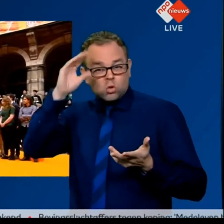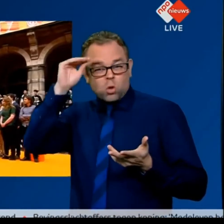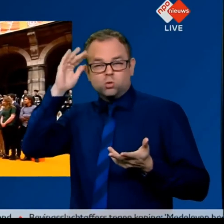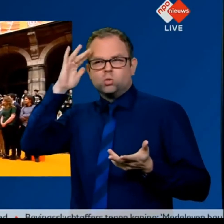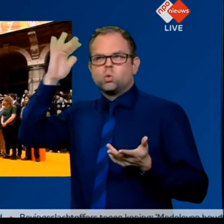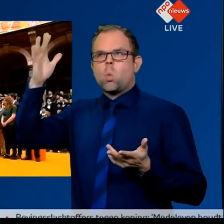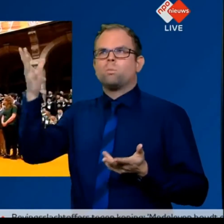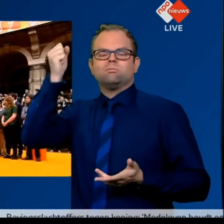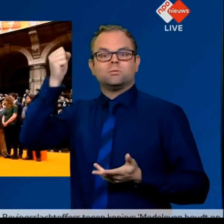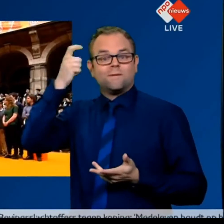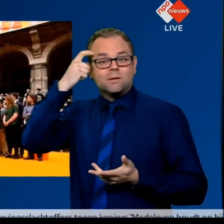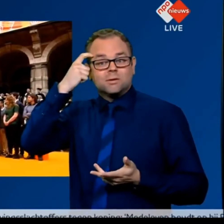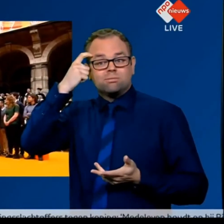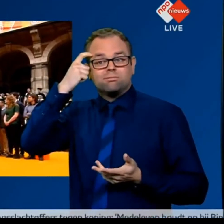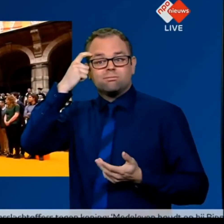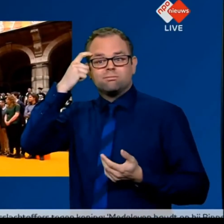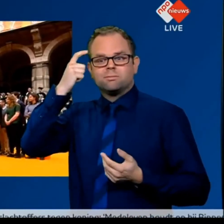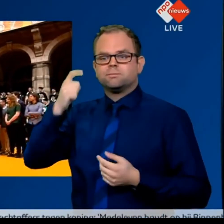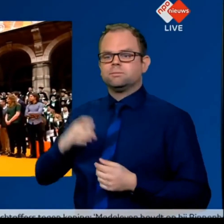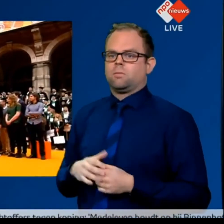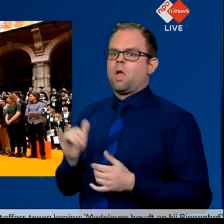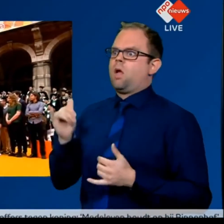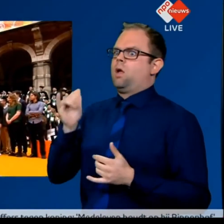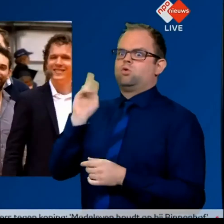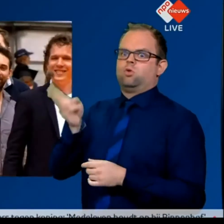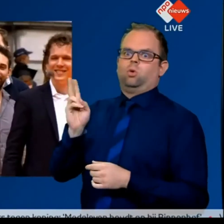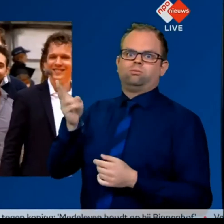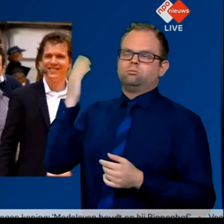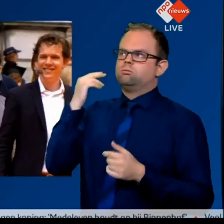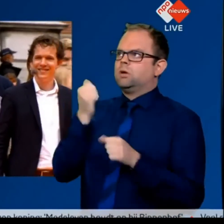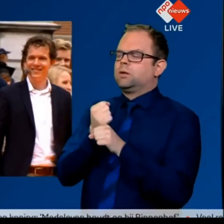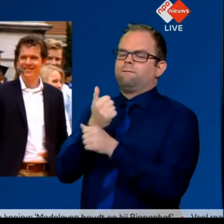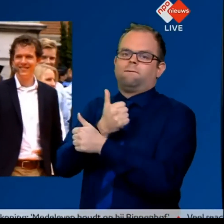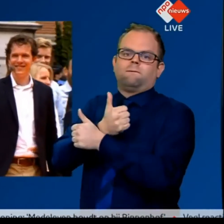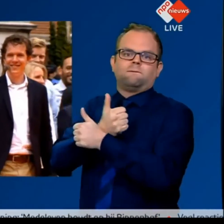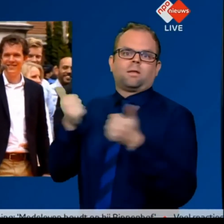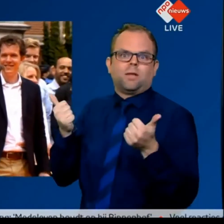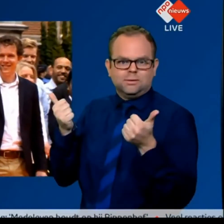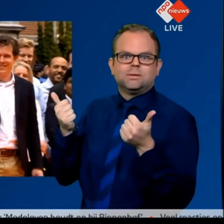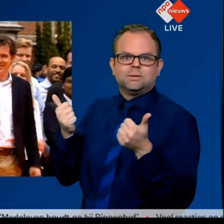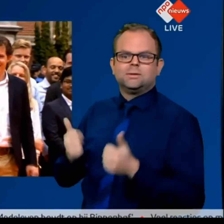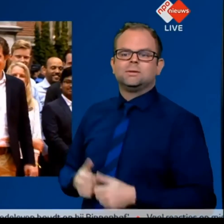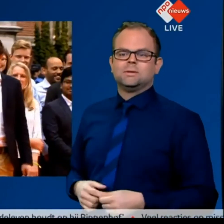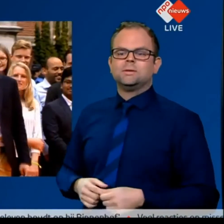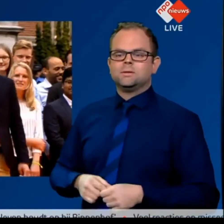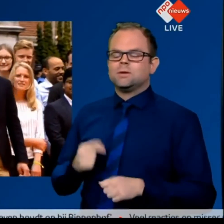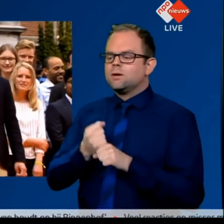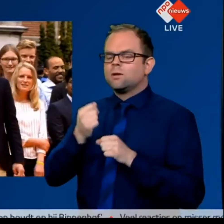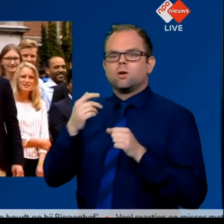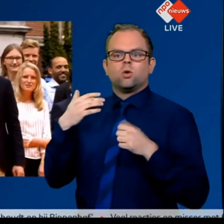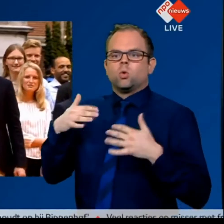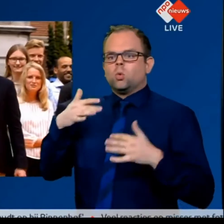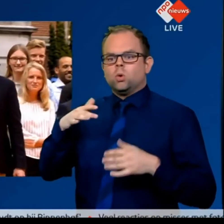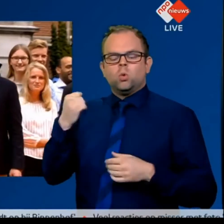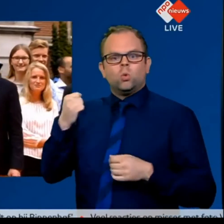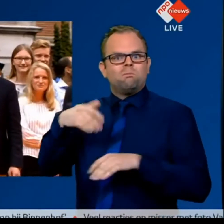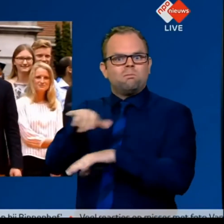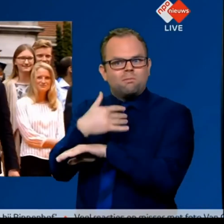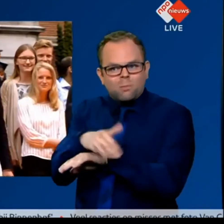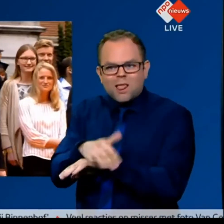Michael, dat is fantastisch. Ik ben ongelooflijk blij en heel erg trots.